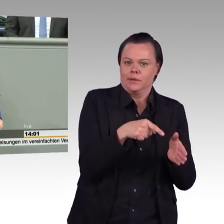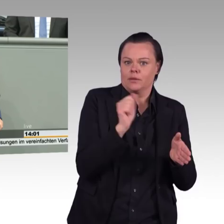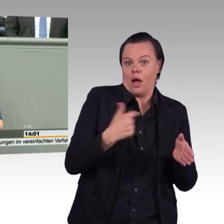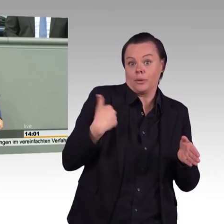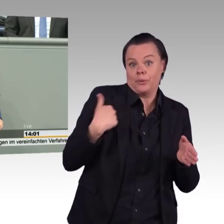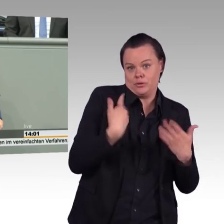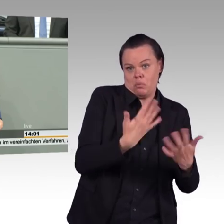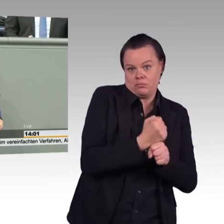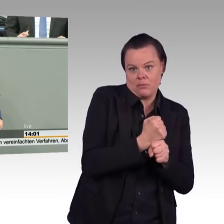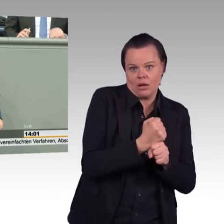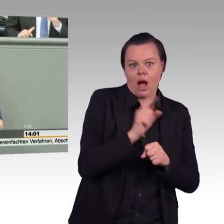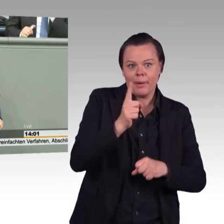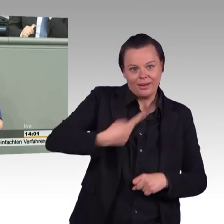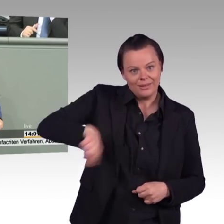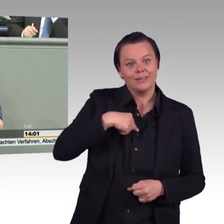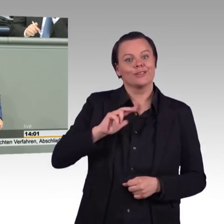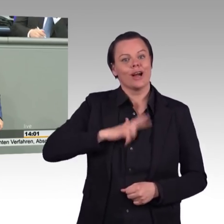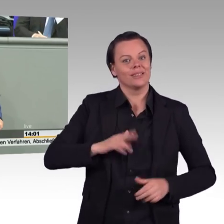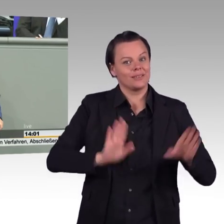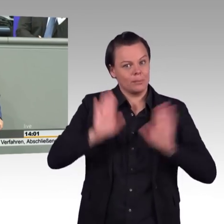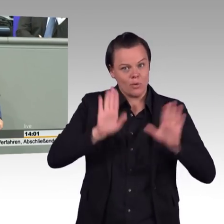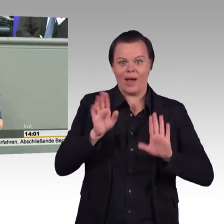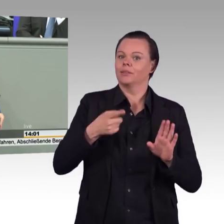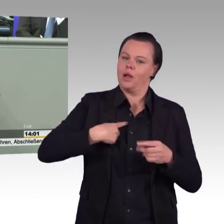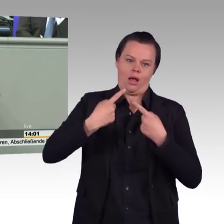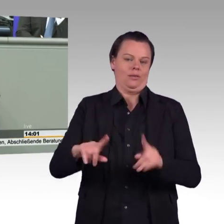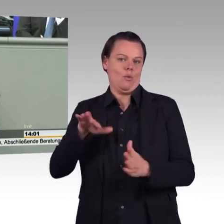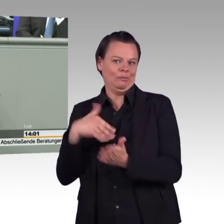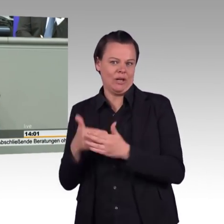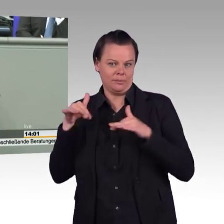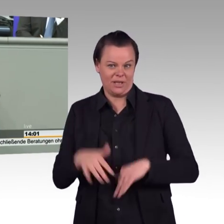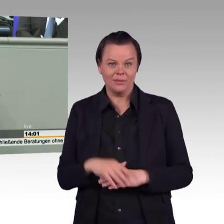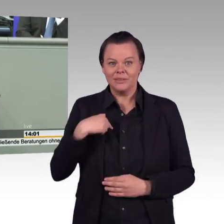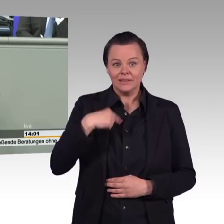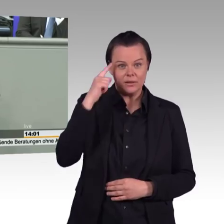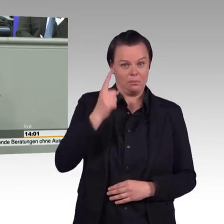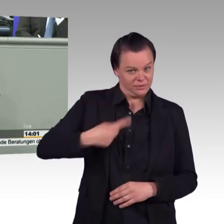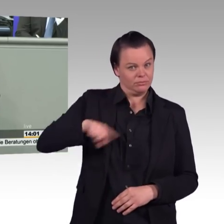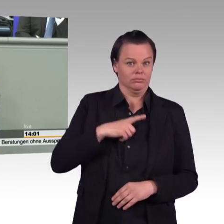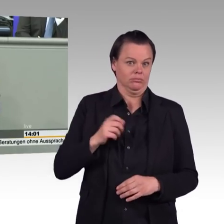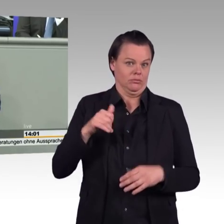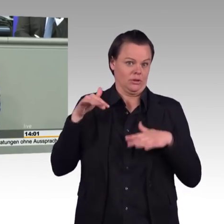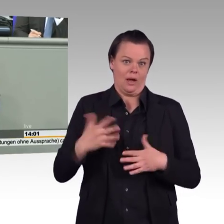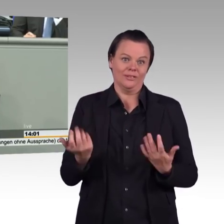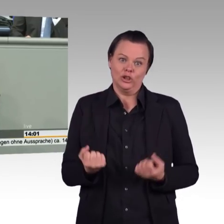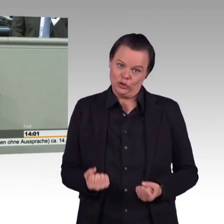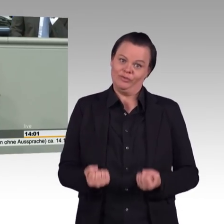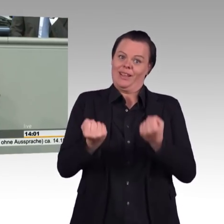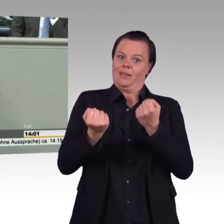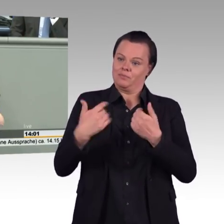rund 20 Kraftwerksblöcke umgesetzt werden kann. Das ist fast ein Drittel der heutigen Leistung. Auch das müssen wir sagen all denen, die